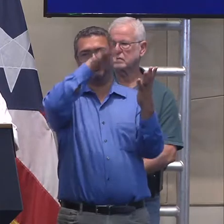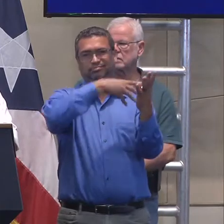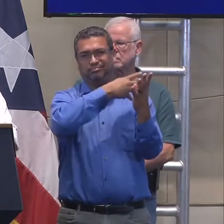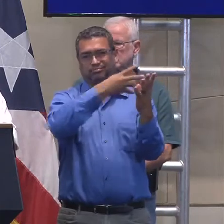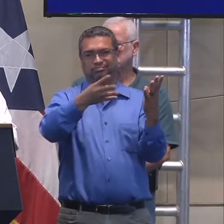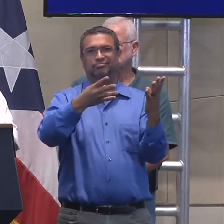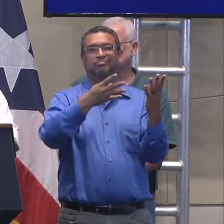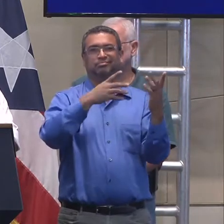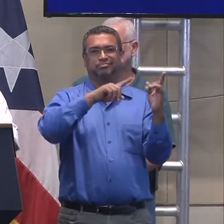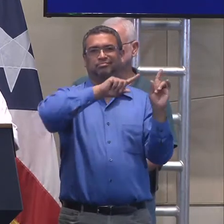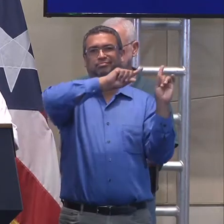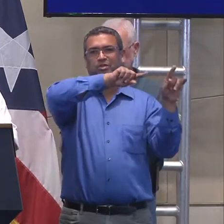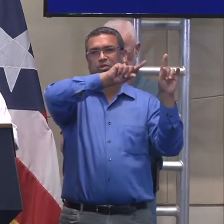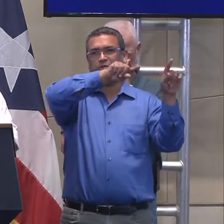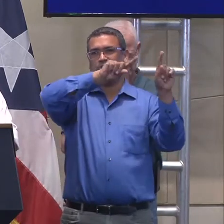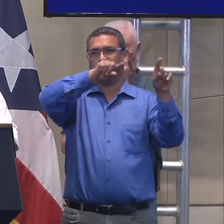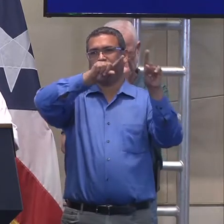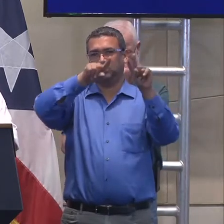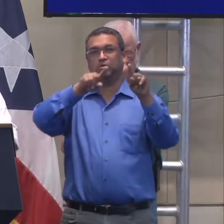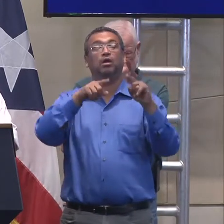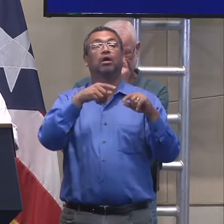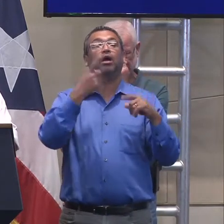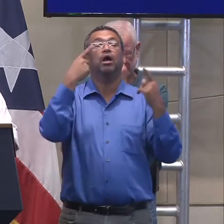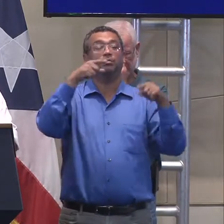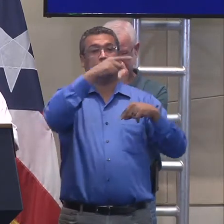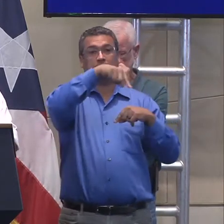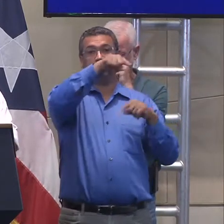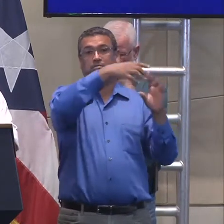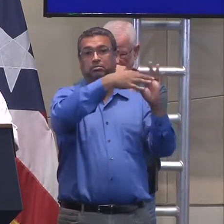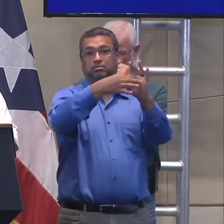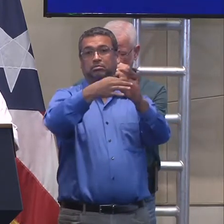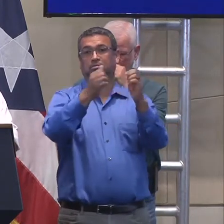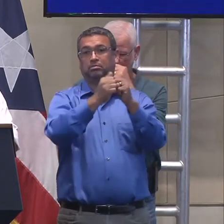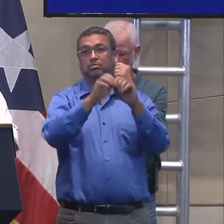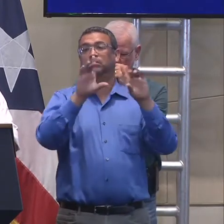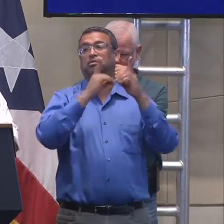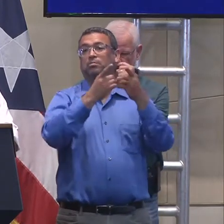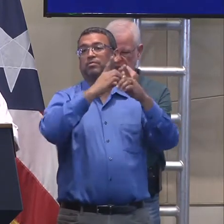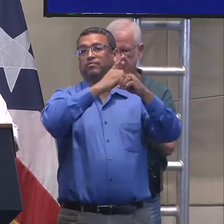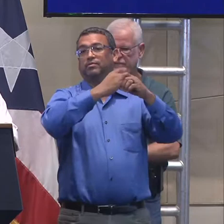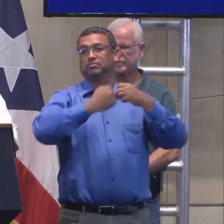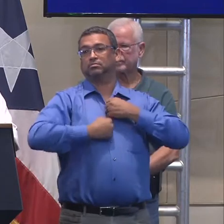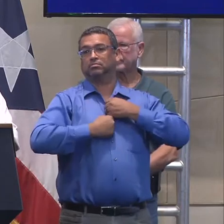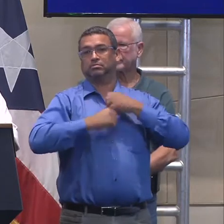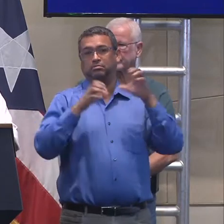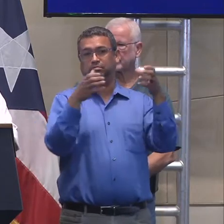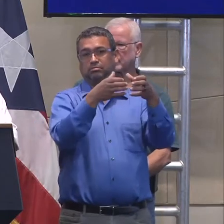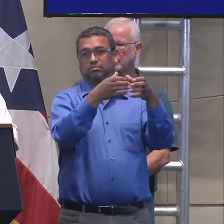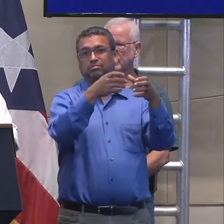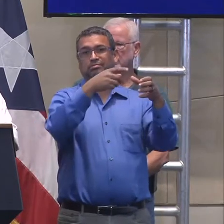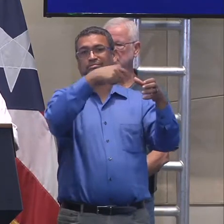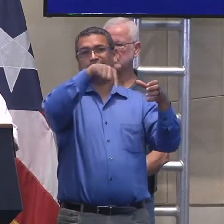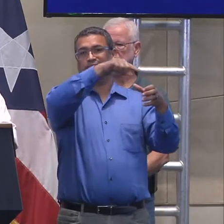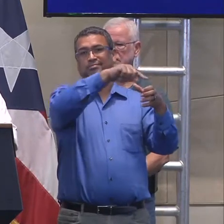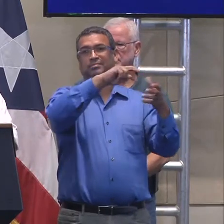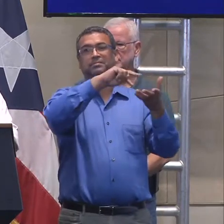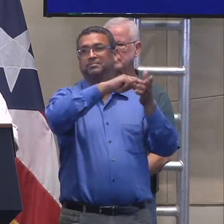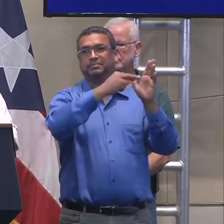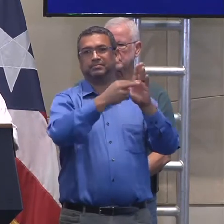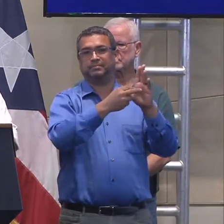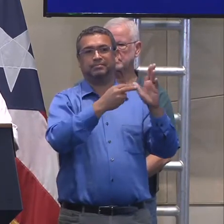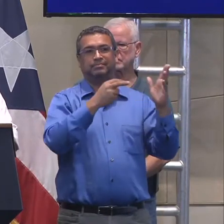misiones, esto se está trabajando con el Departamento de la Defensa, o sea, que ellos son los que tienen el detalle, no es algo, eh, necesariamente